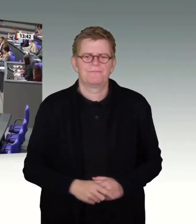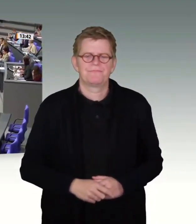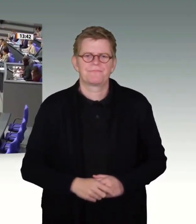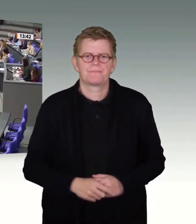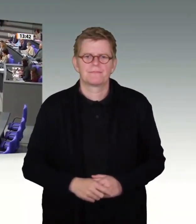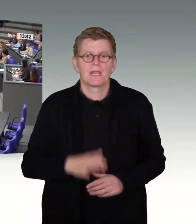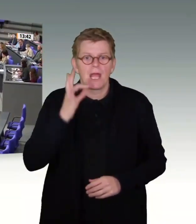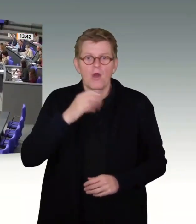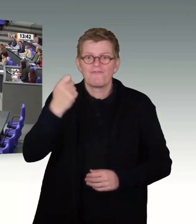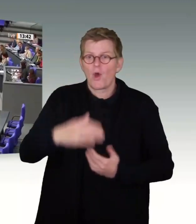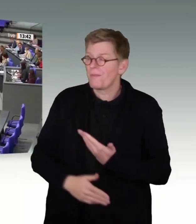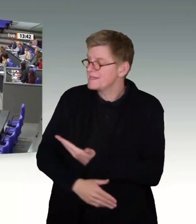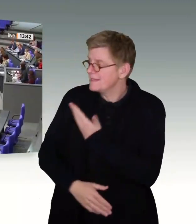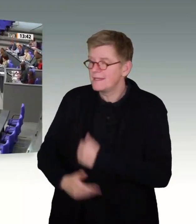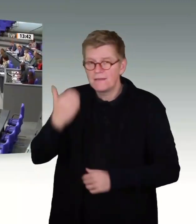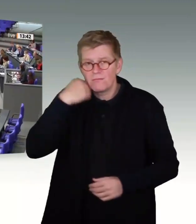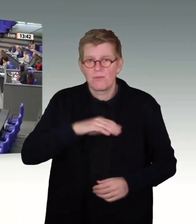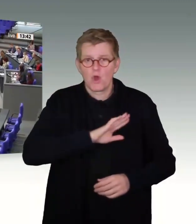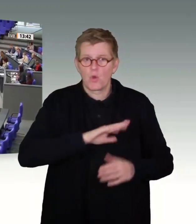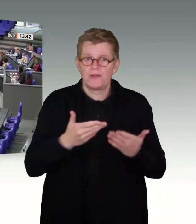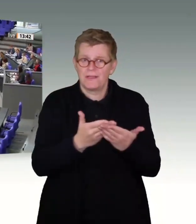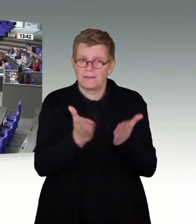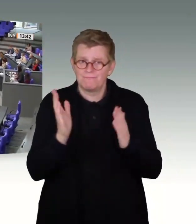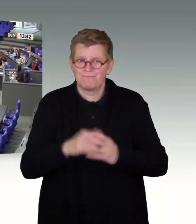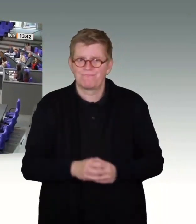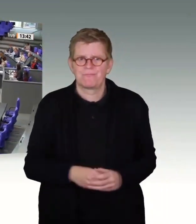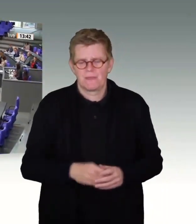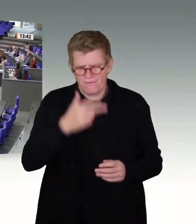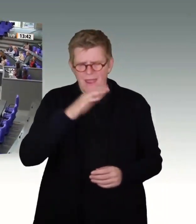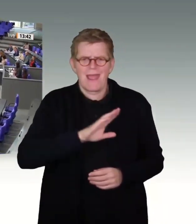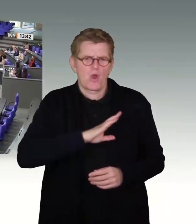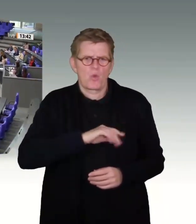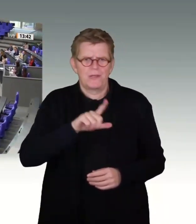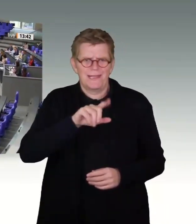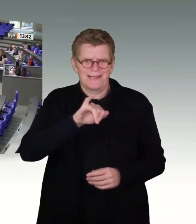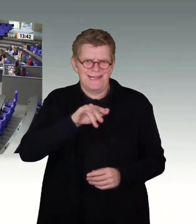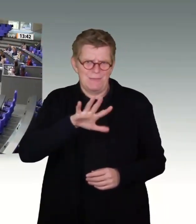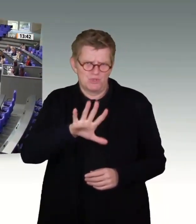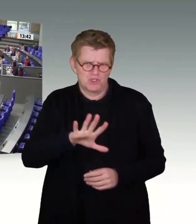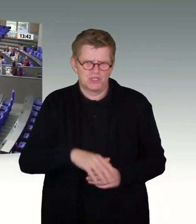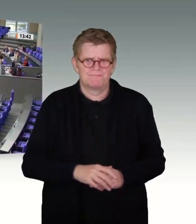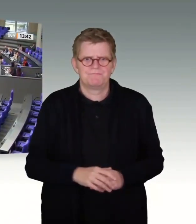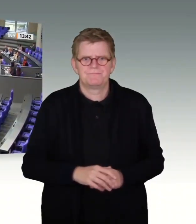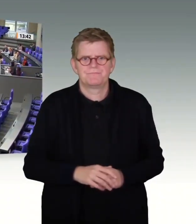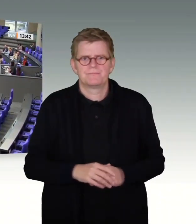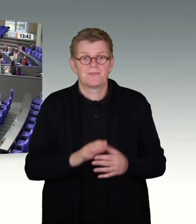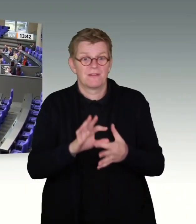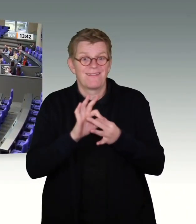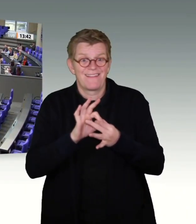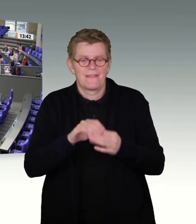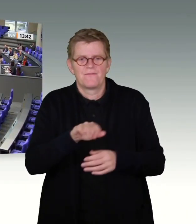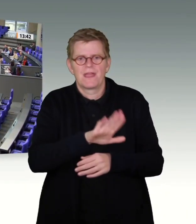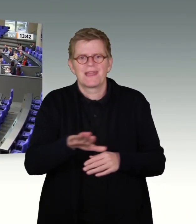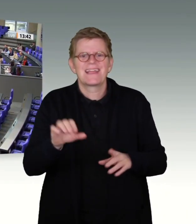Frau Präsidentin! Meine lieben Kolleginnen und Kollegen! Herr Kollege Lipsch! Wer im Zusammenhang mit Kindesbesbrauch von Fetisch